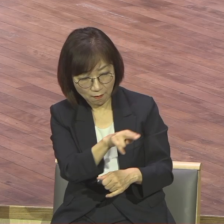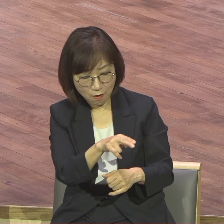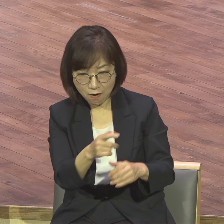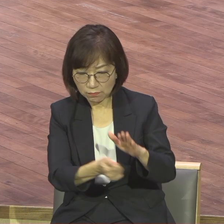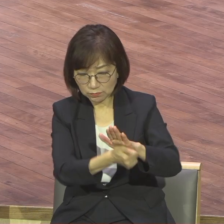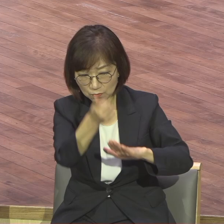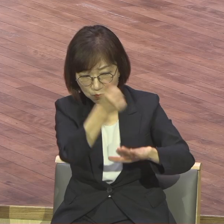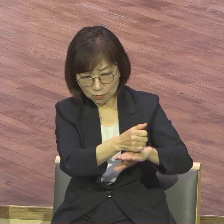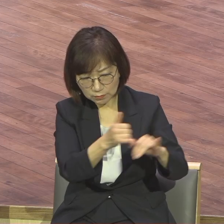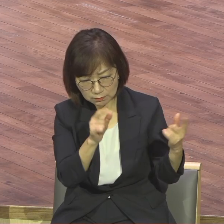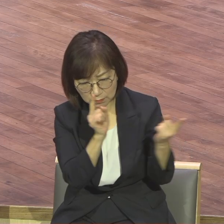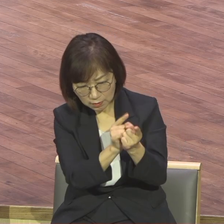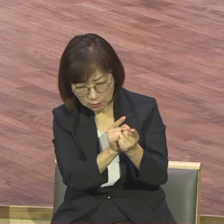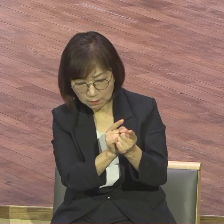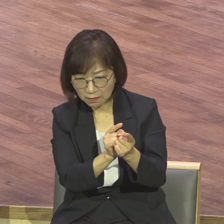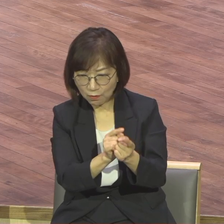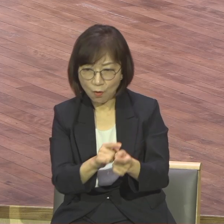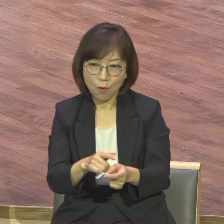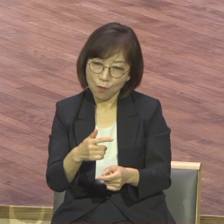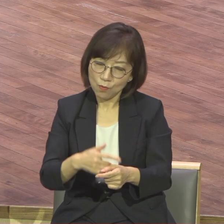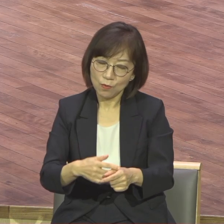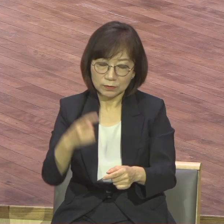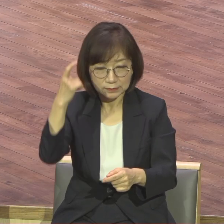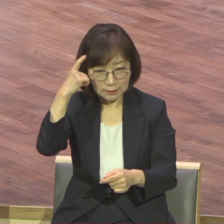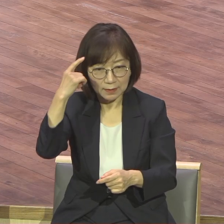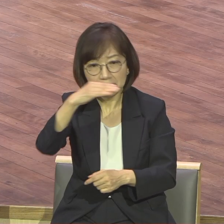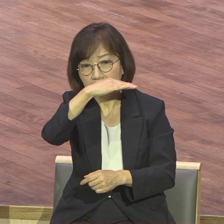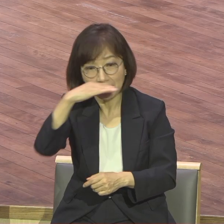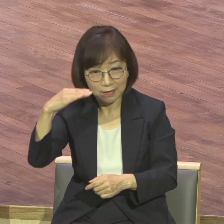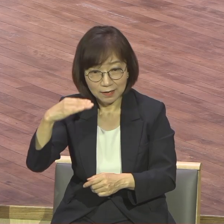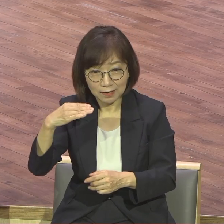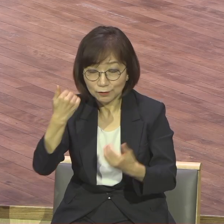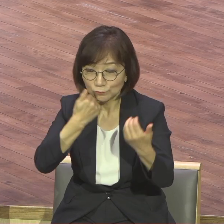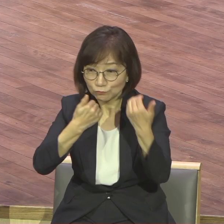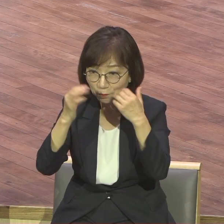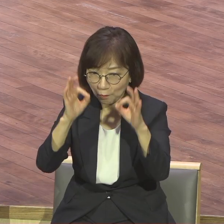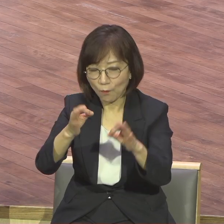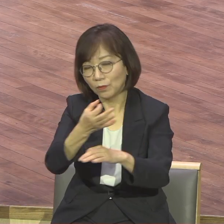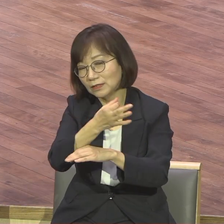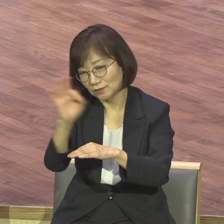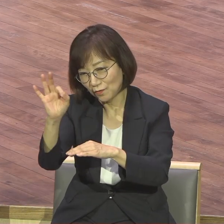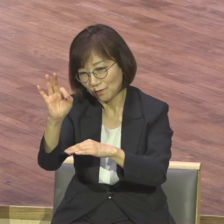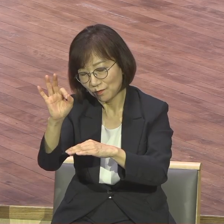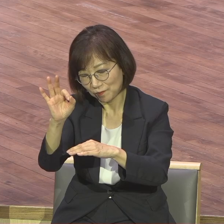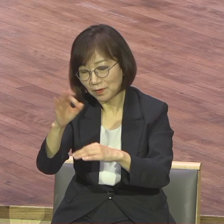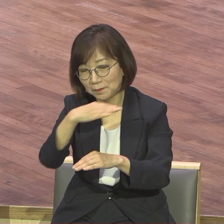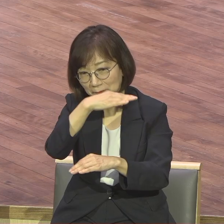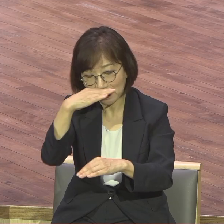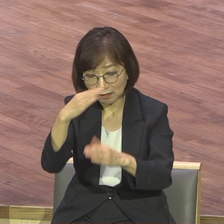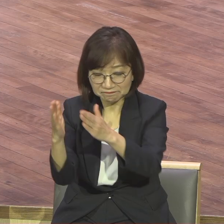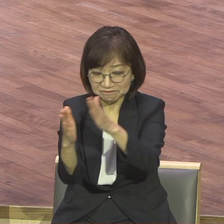않습니다 그렇다면 주제에 넘은 생각은 뭐냐 주제에 넘은 생각 이건요